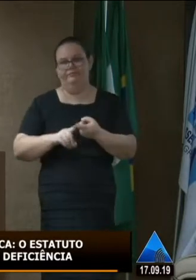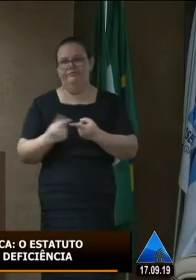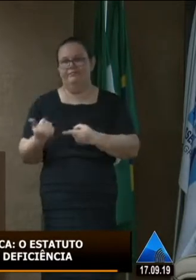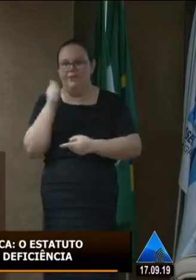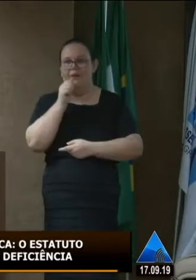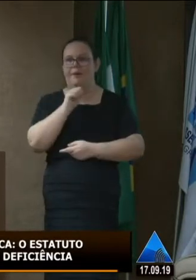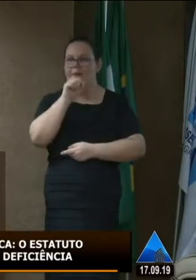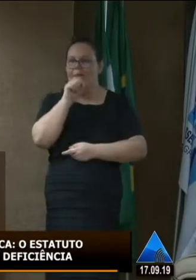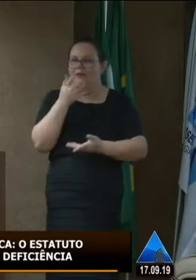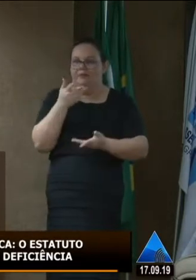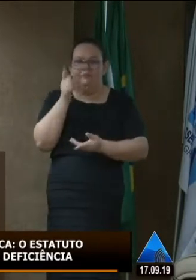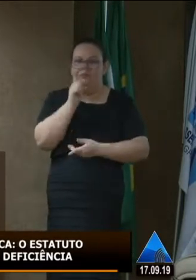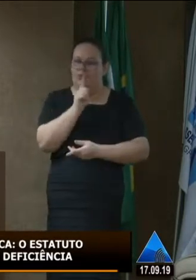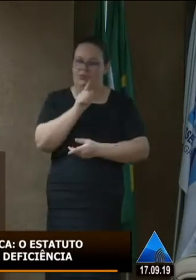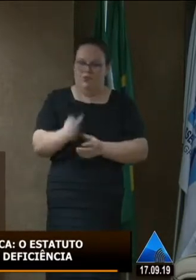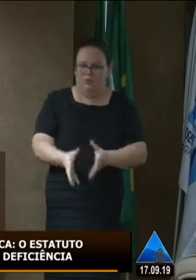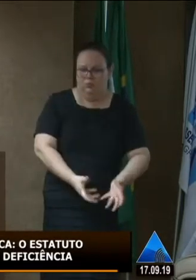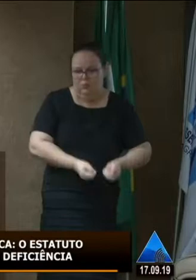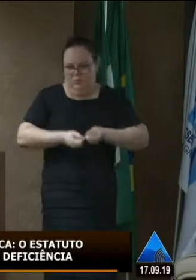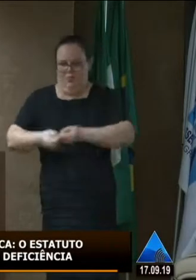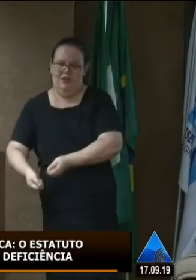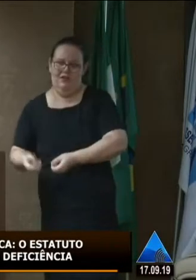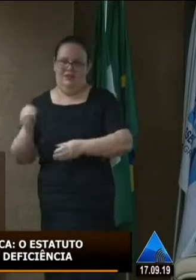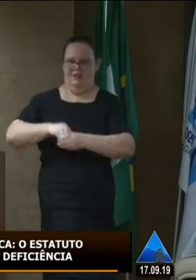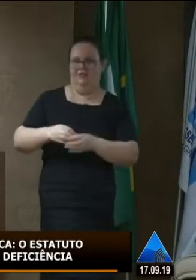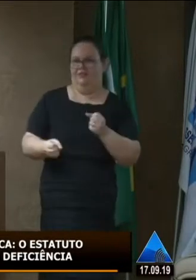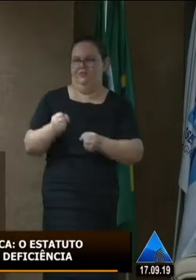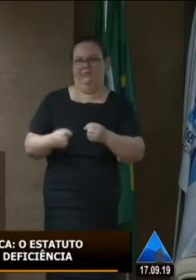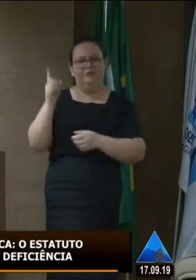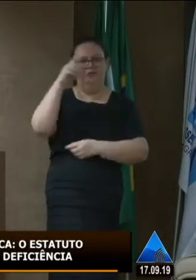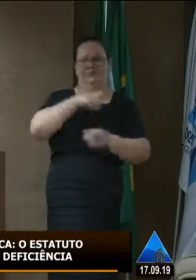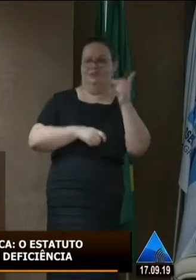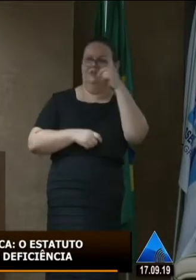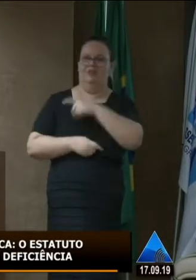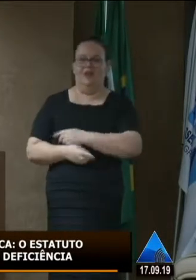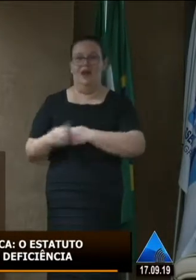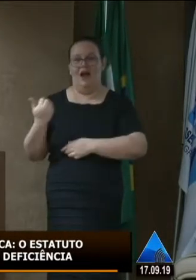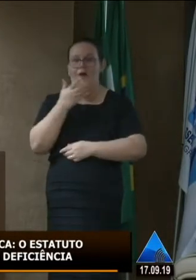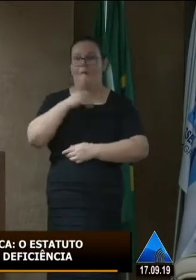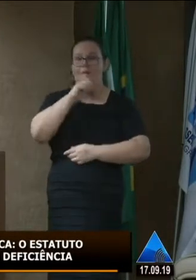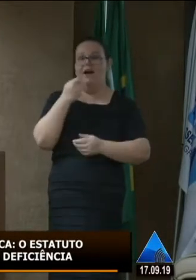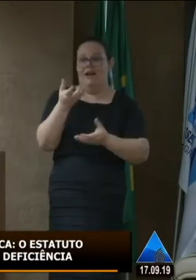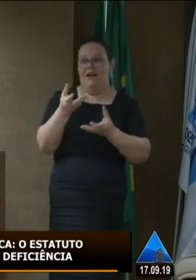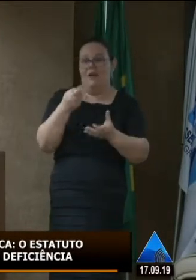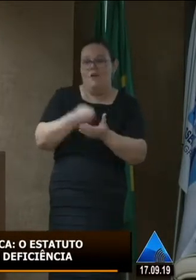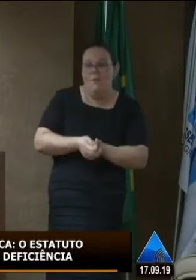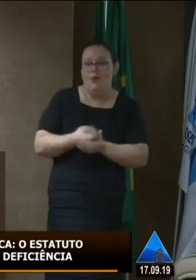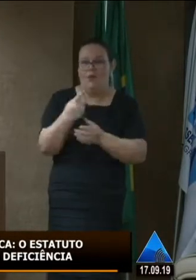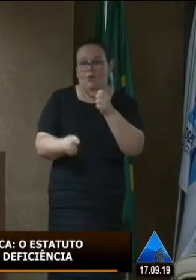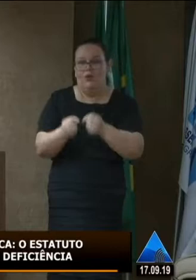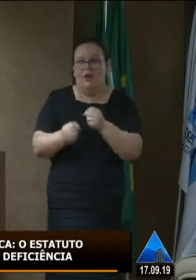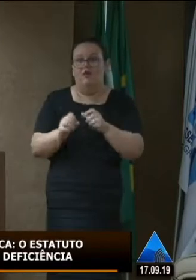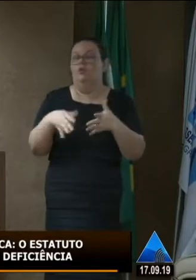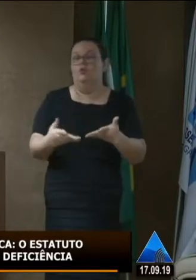na mão então assim vai muito difícil estar para um lado para o outro ele vai querer comprar um carro qual carro que comporta uma